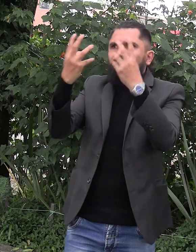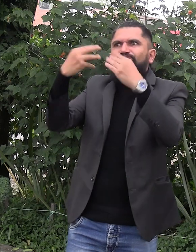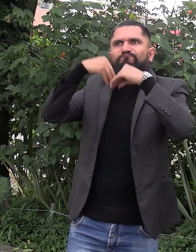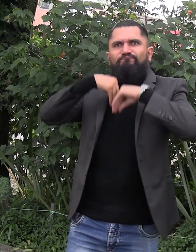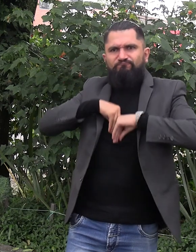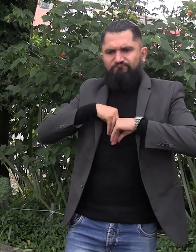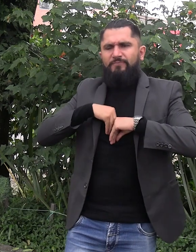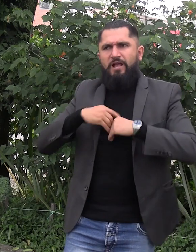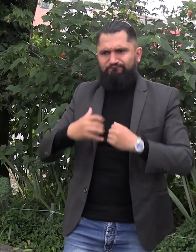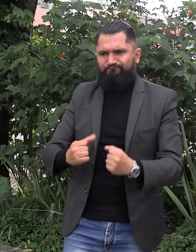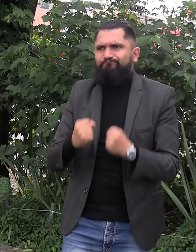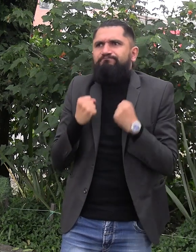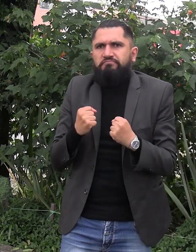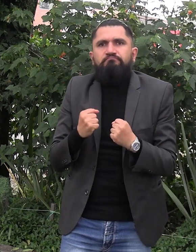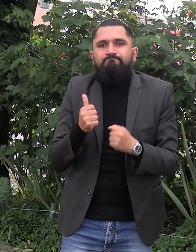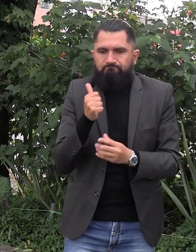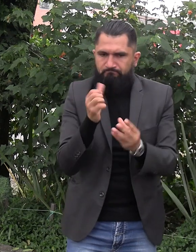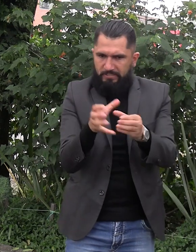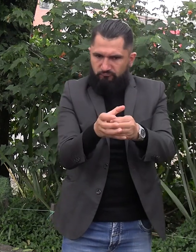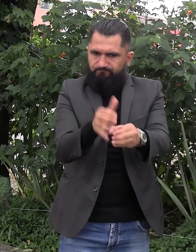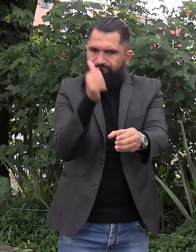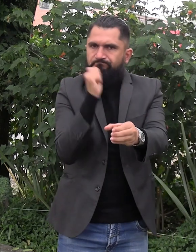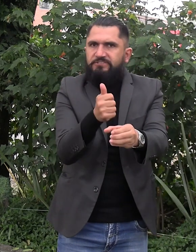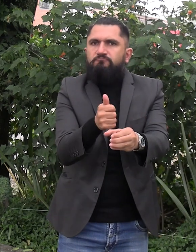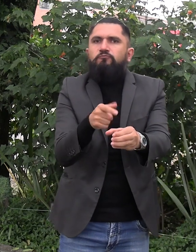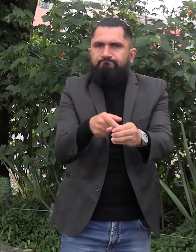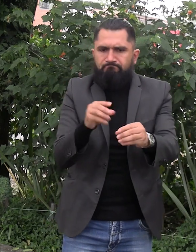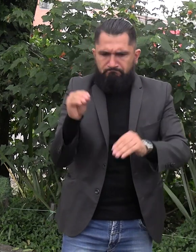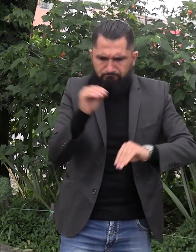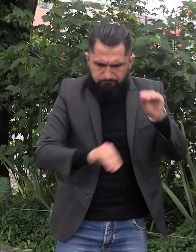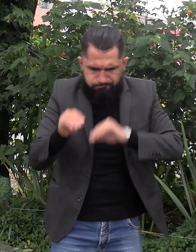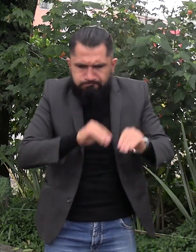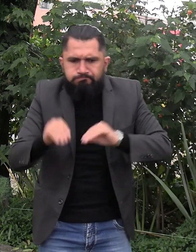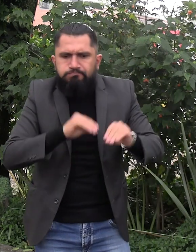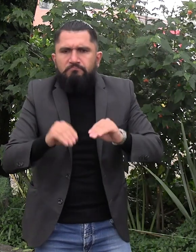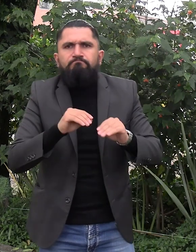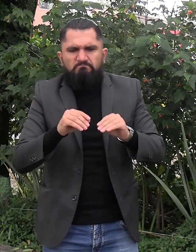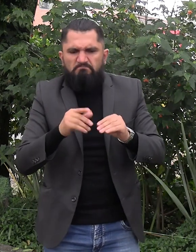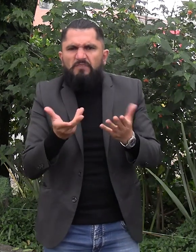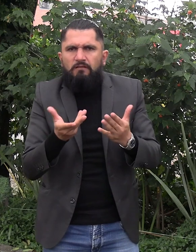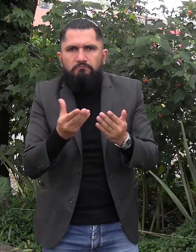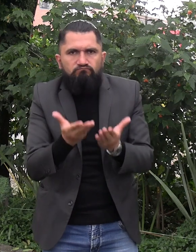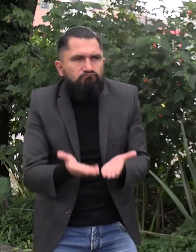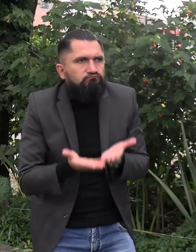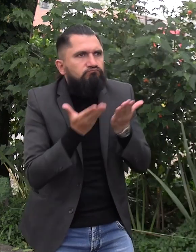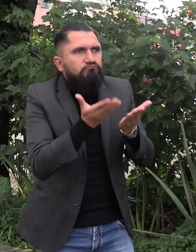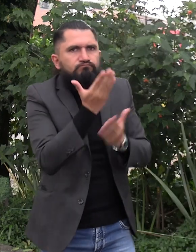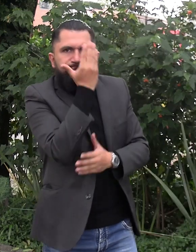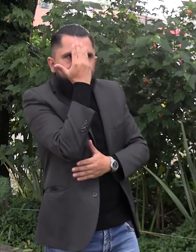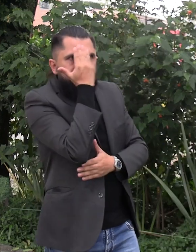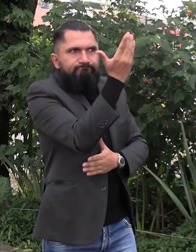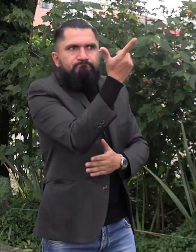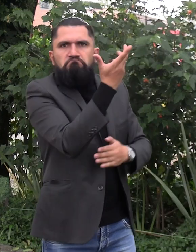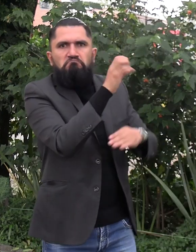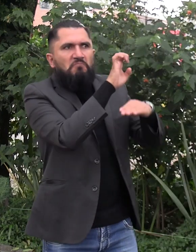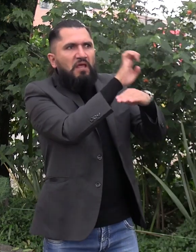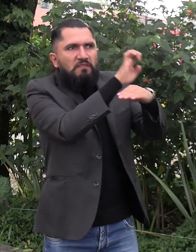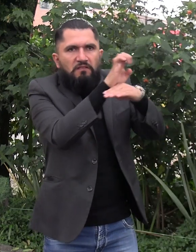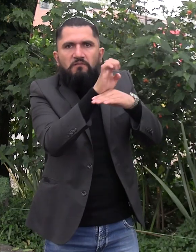asociaciones, con el fin de formar y así conseguir la adquisición de conocimientos que potencien la formulación de proyectos desde